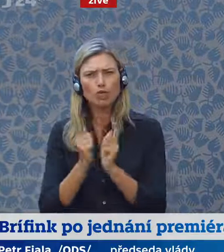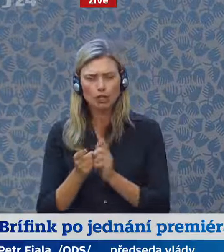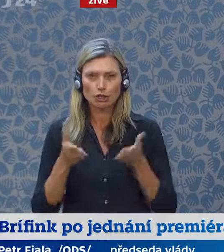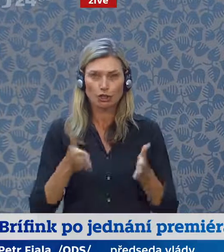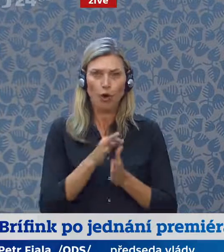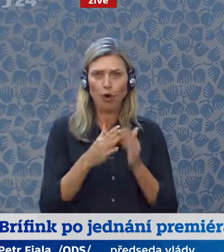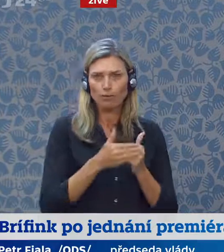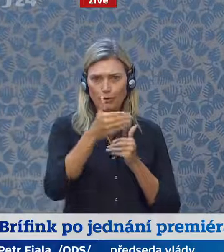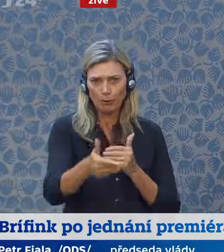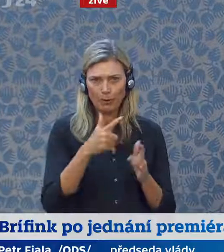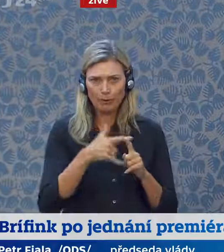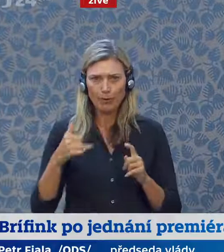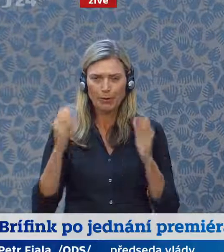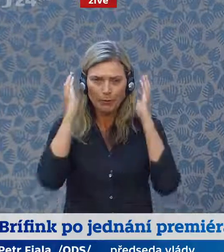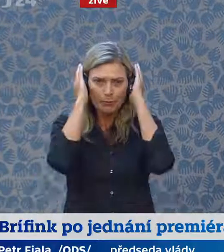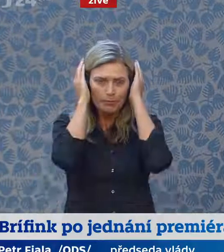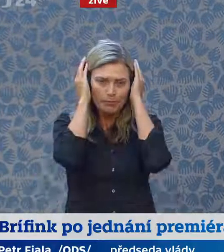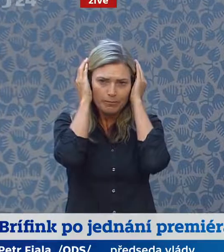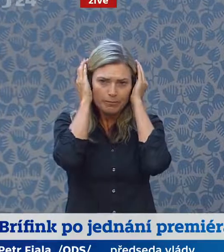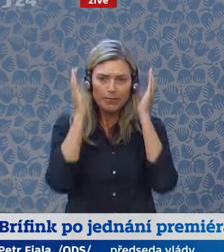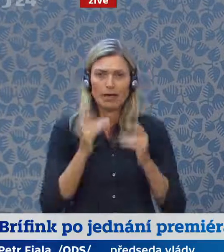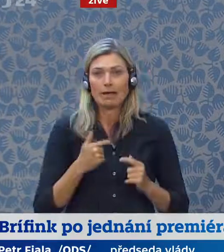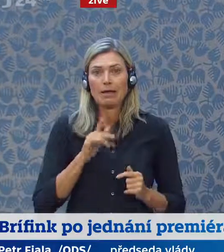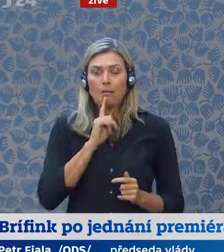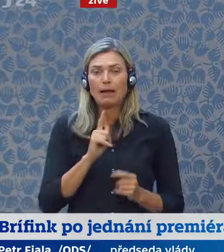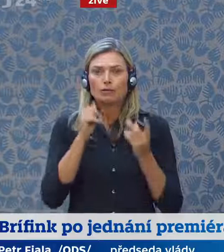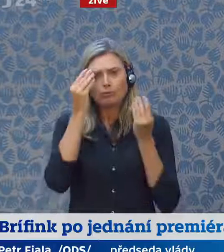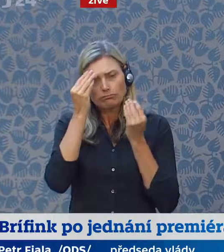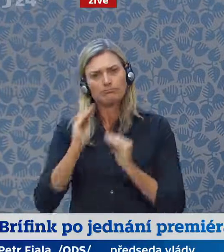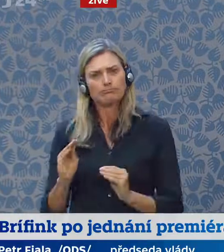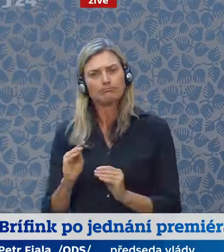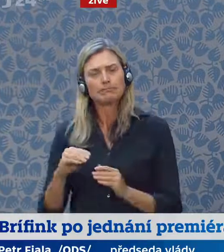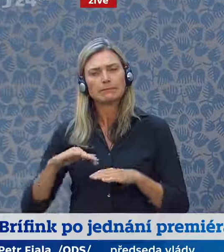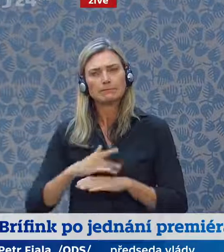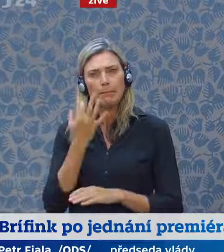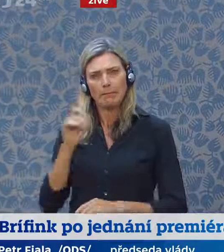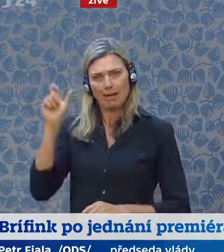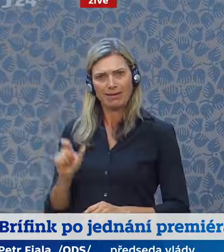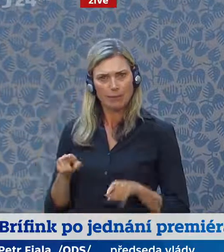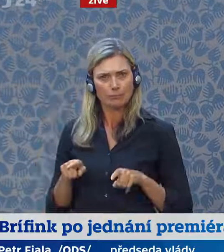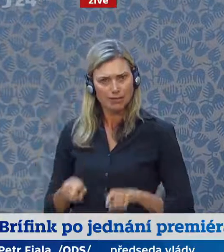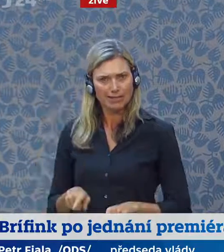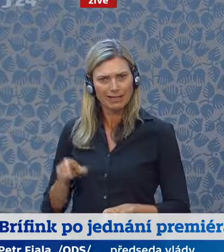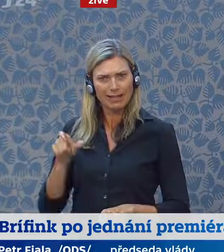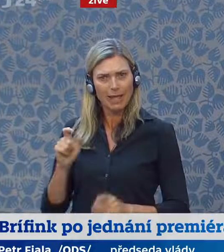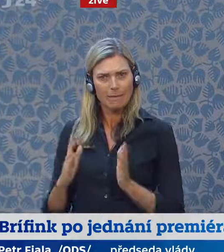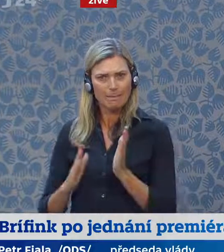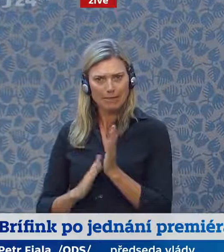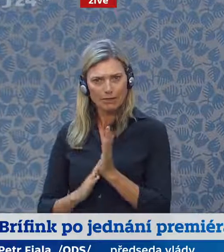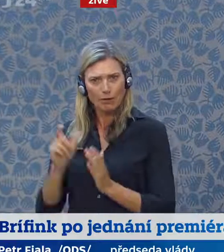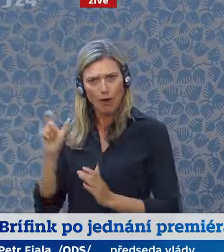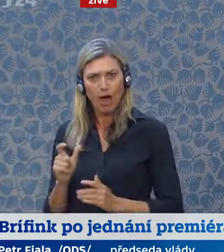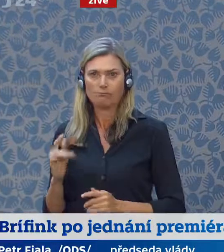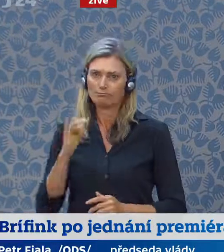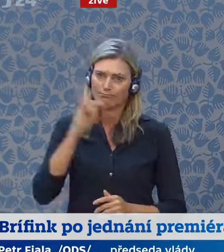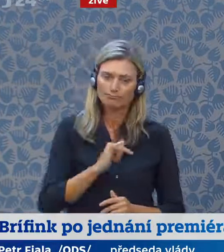předsednictví. Já musím velice ocenit přístup paní předsedkyně Metzola k